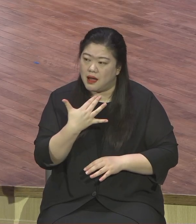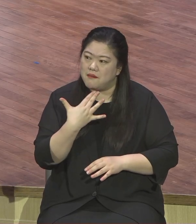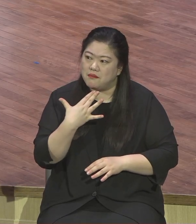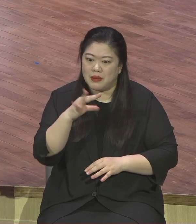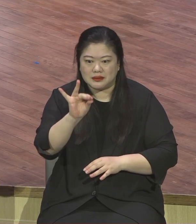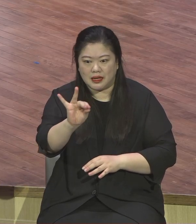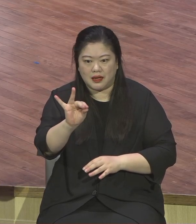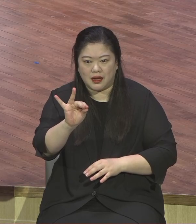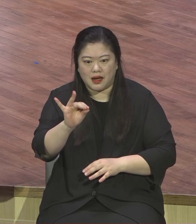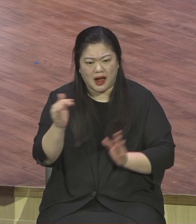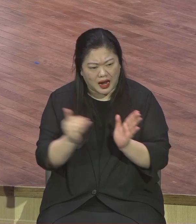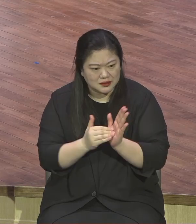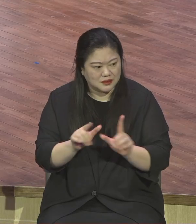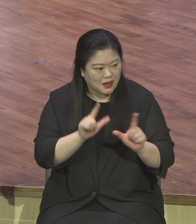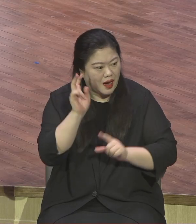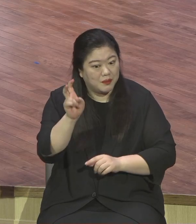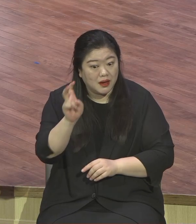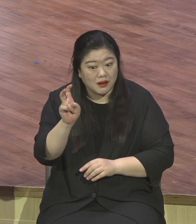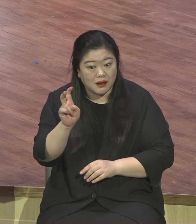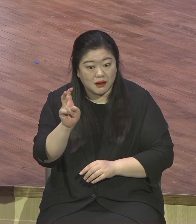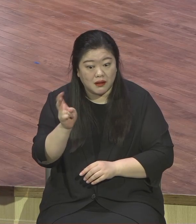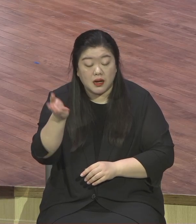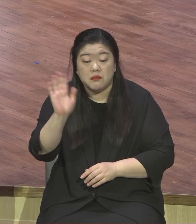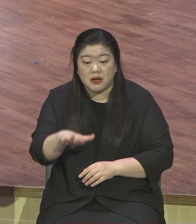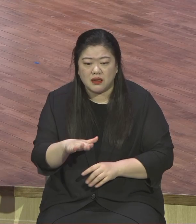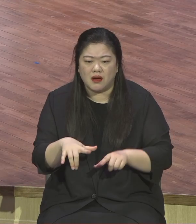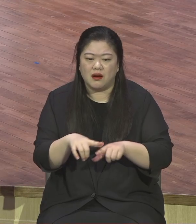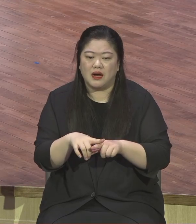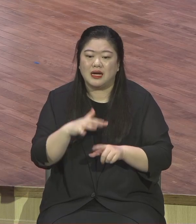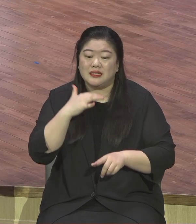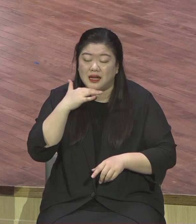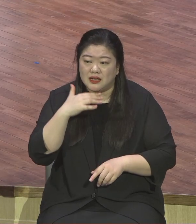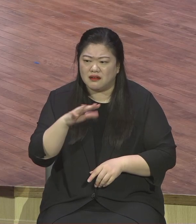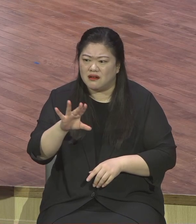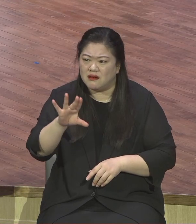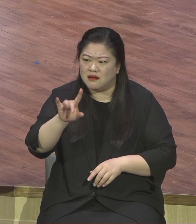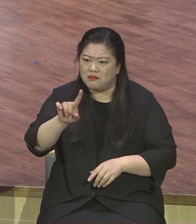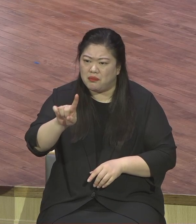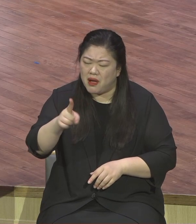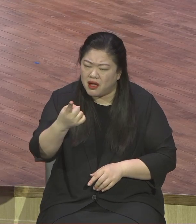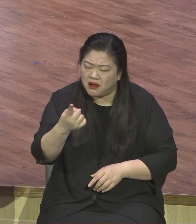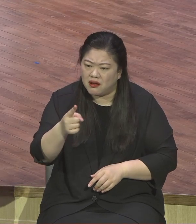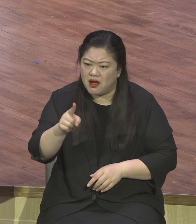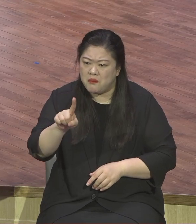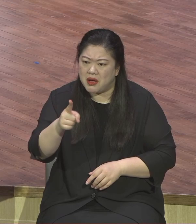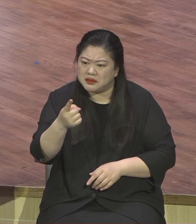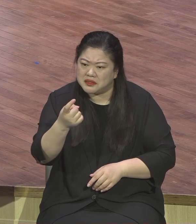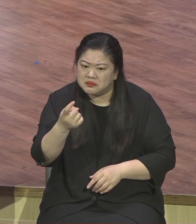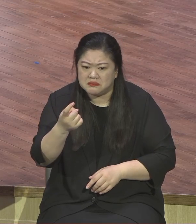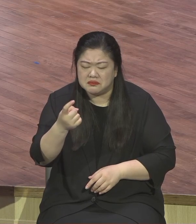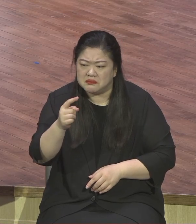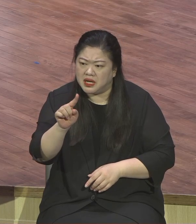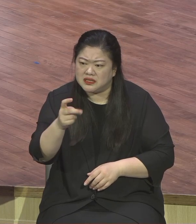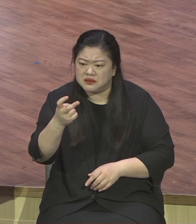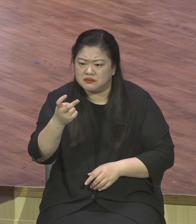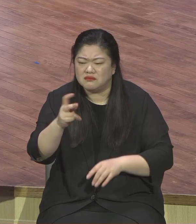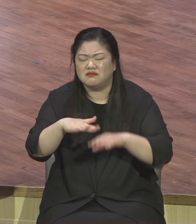끝나요 영원한 거 없습니다 그런데 영원한 게 있어요 영원한 게 뭐냐